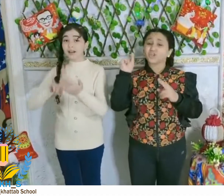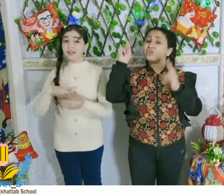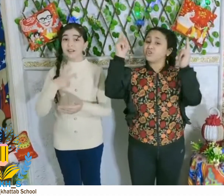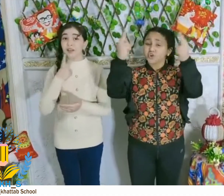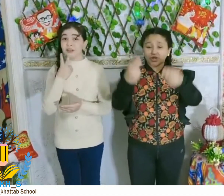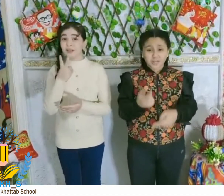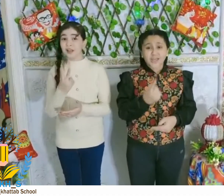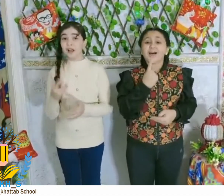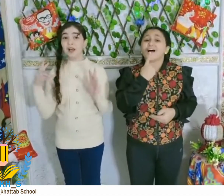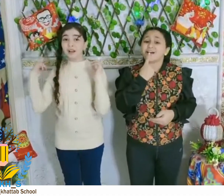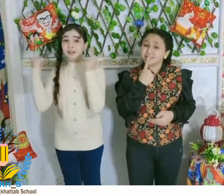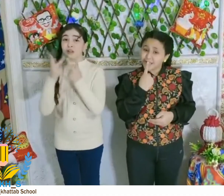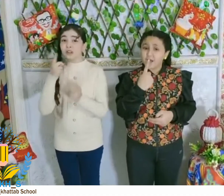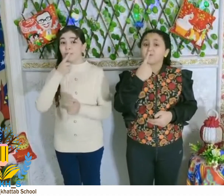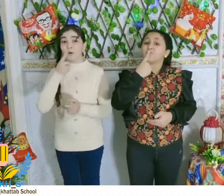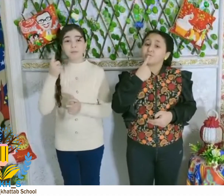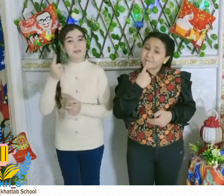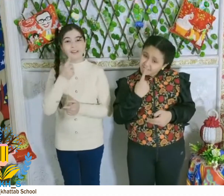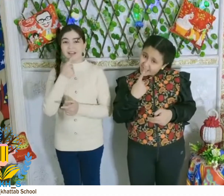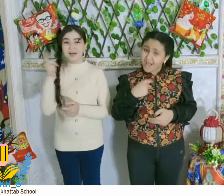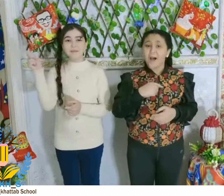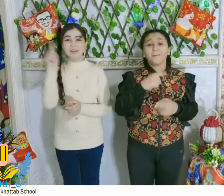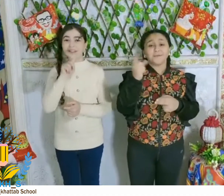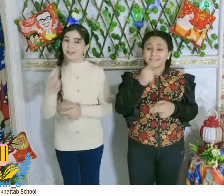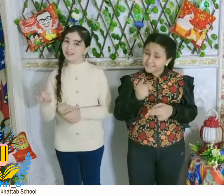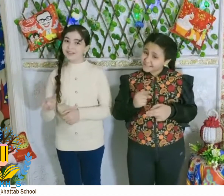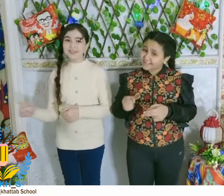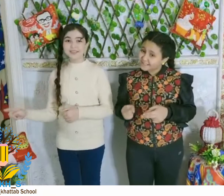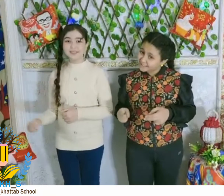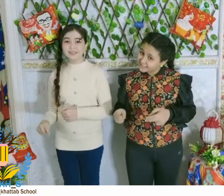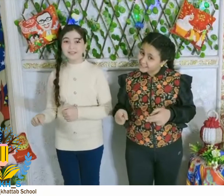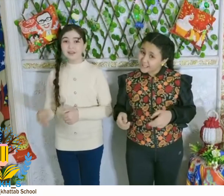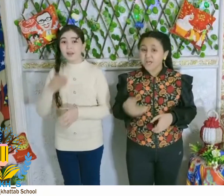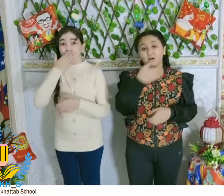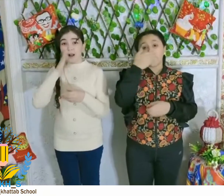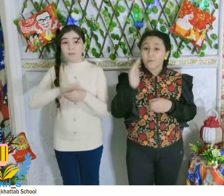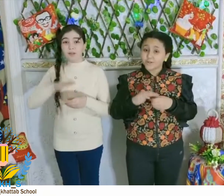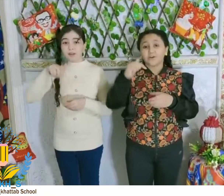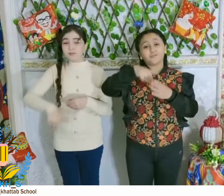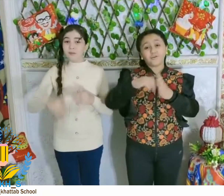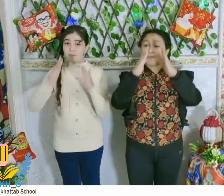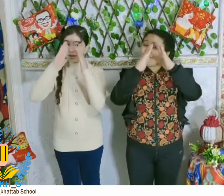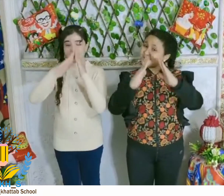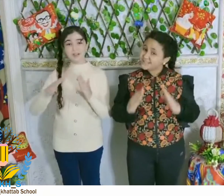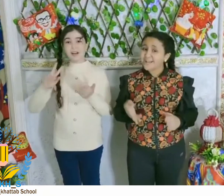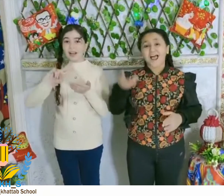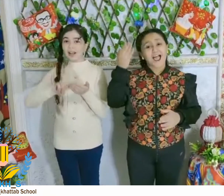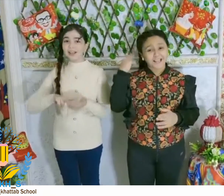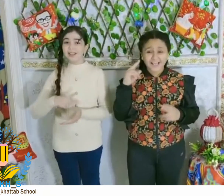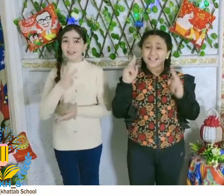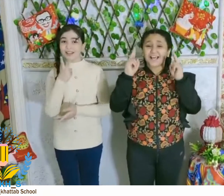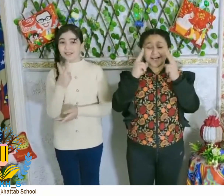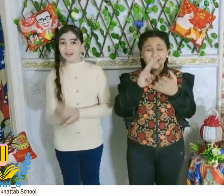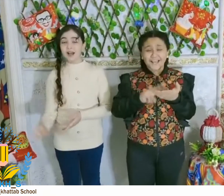الدنيا بعمو بتعمل دين رمضان في مصر حاجة تليا